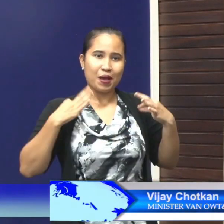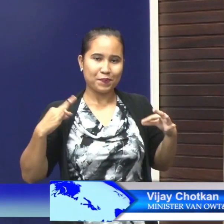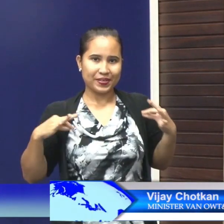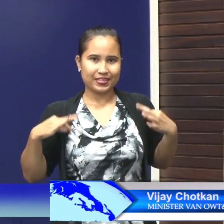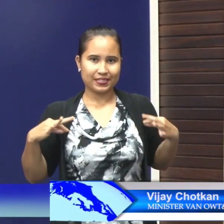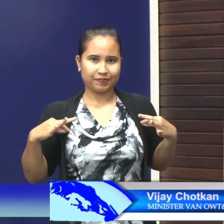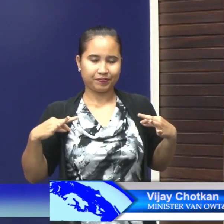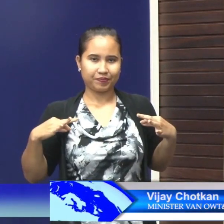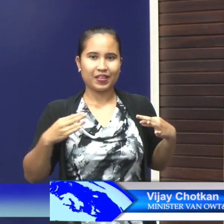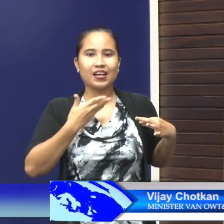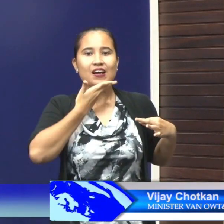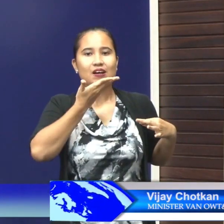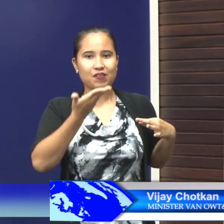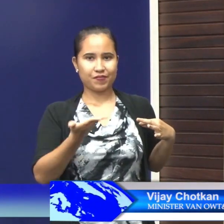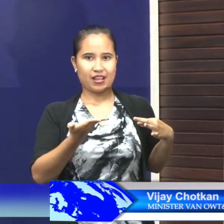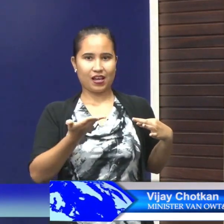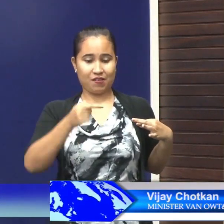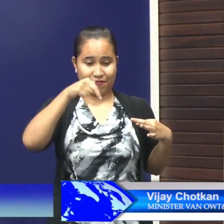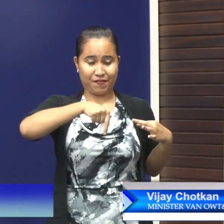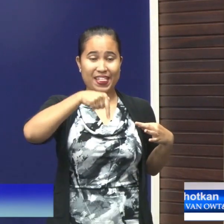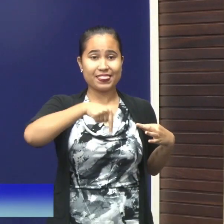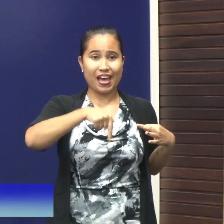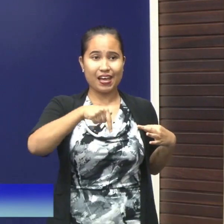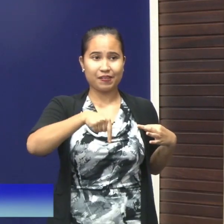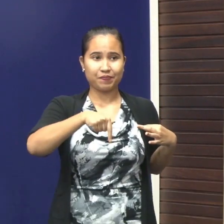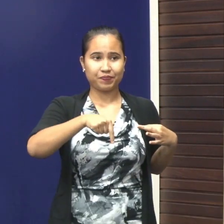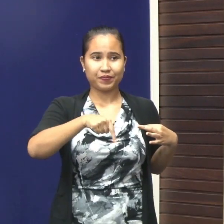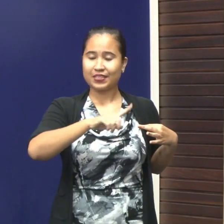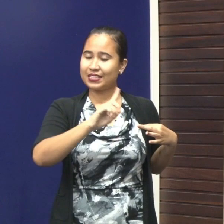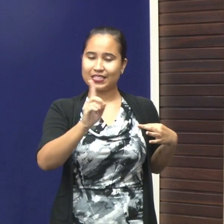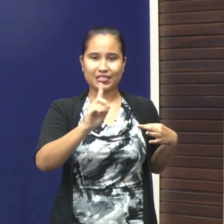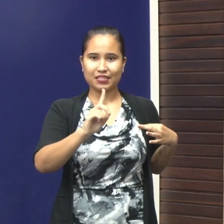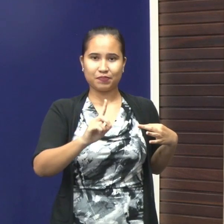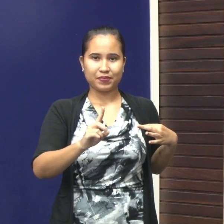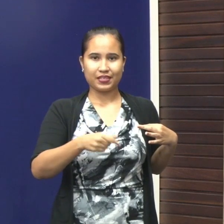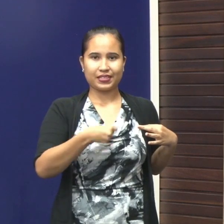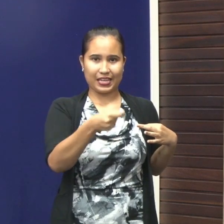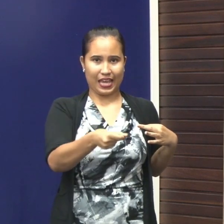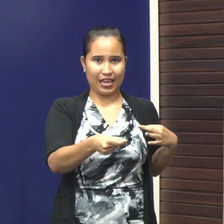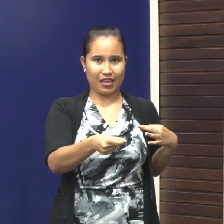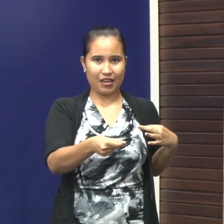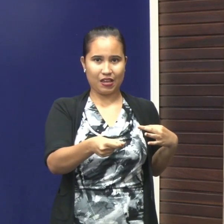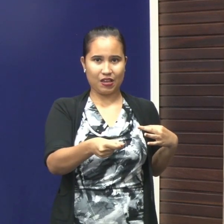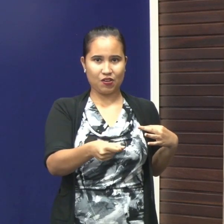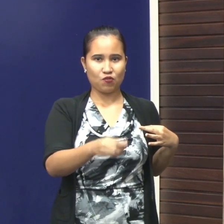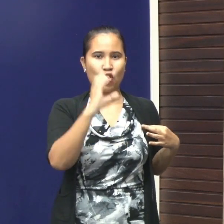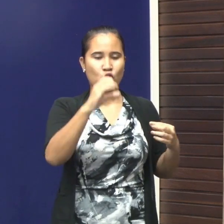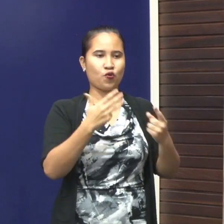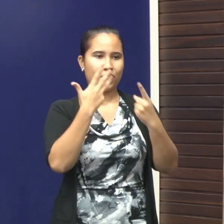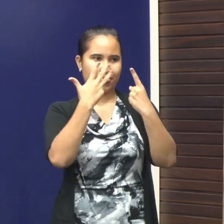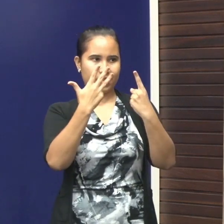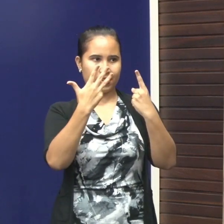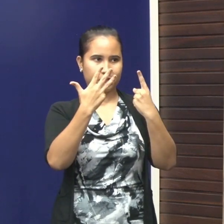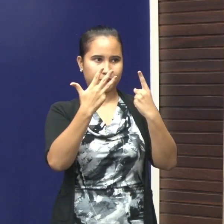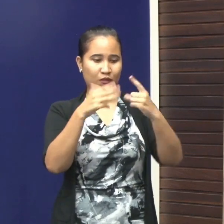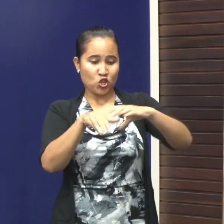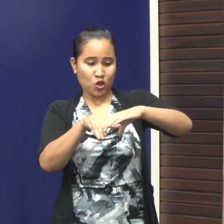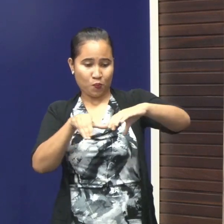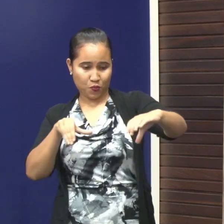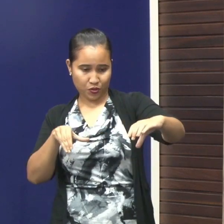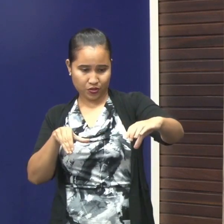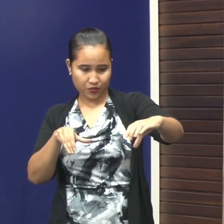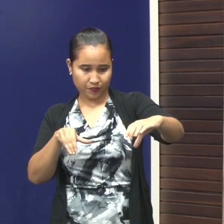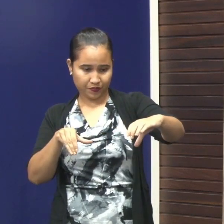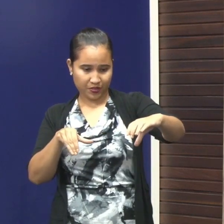die is gevraagd om per vandaag niet meer beschikbaar te zijn vanwege COVID-19. De bussen,